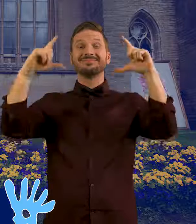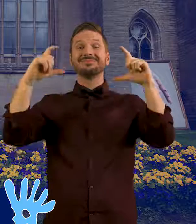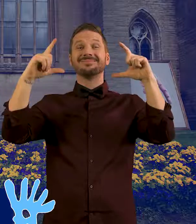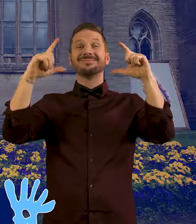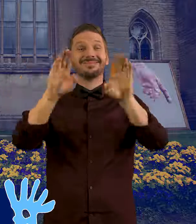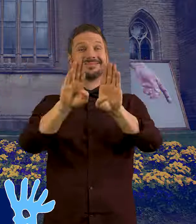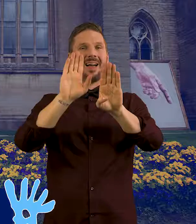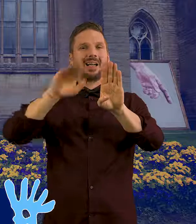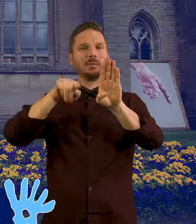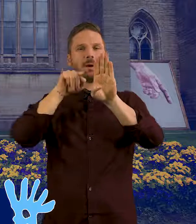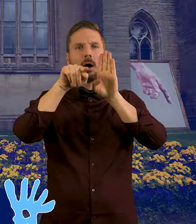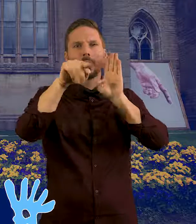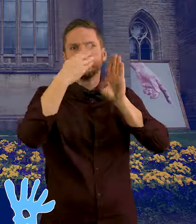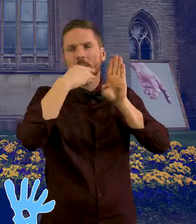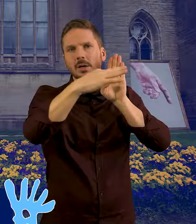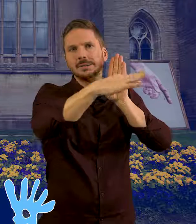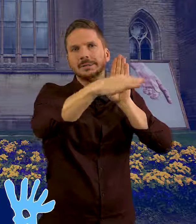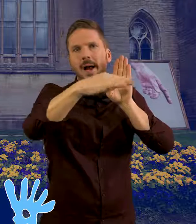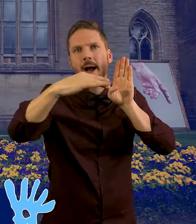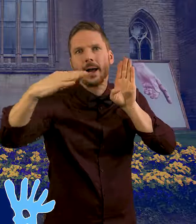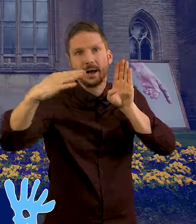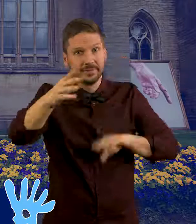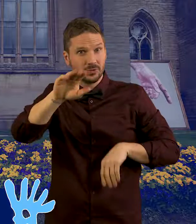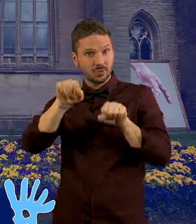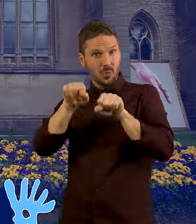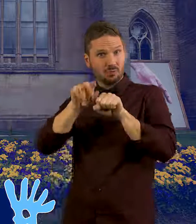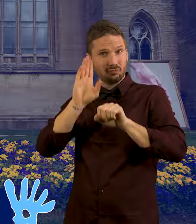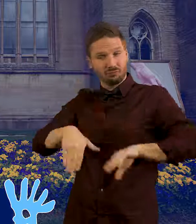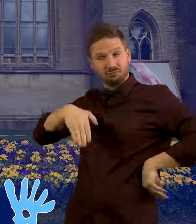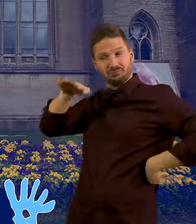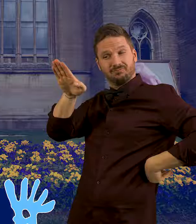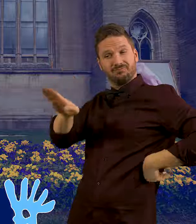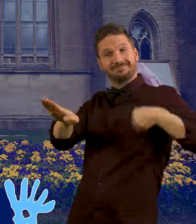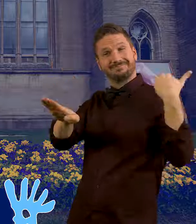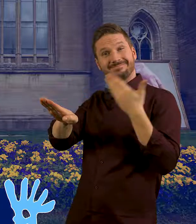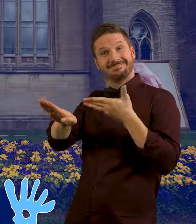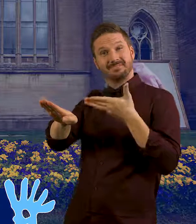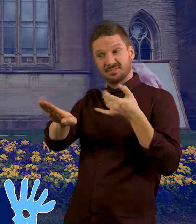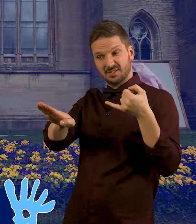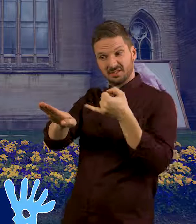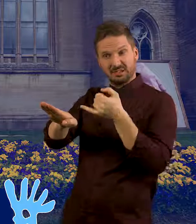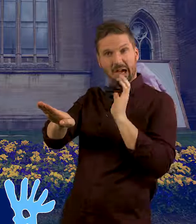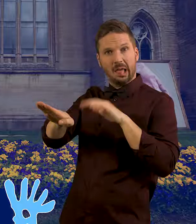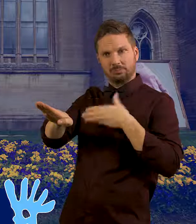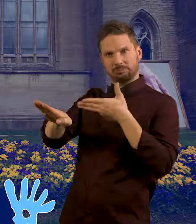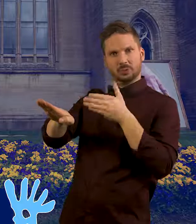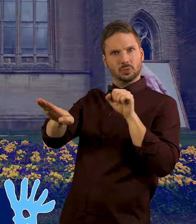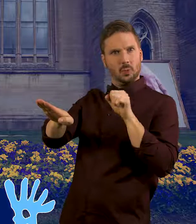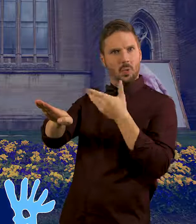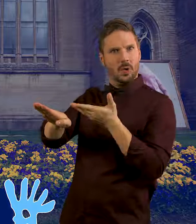fast vi vet att det är idealbilder. Bland alla selfies dyker exempelvis fötter upp, på en strand